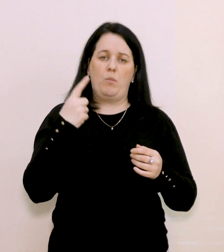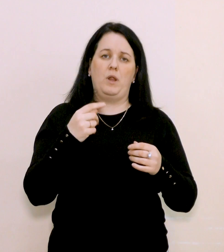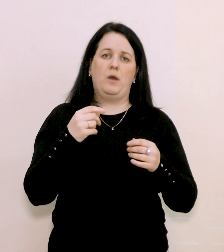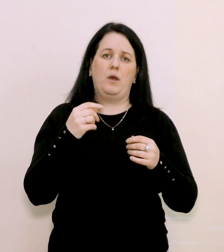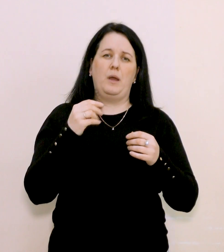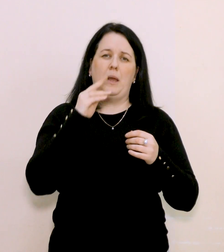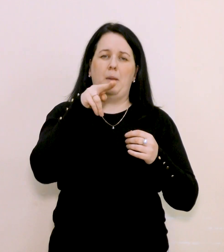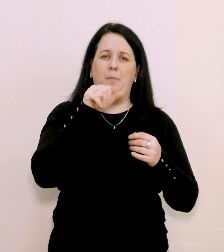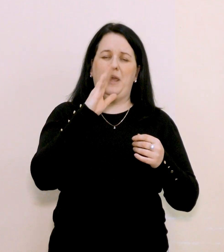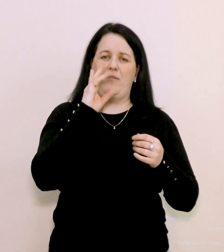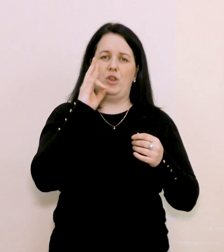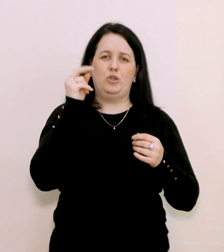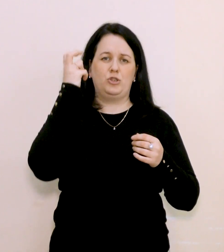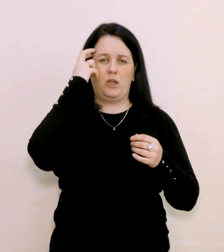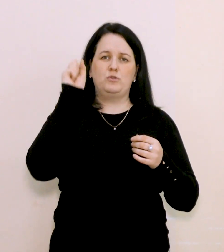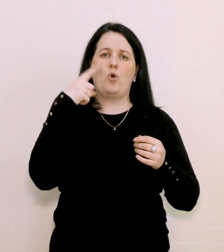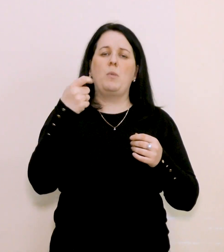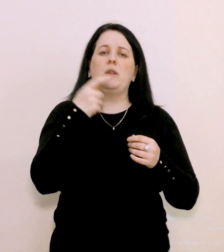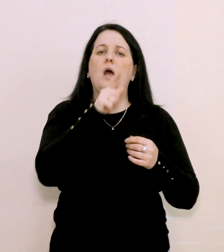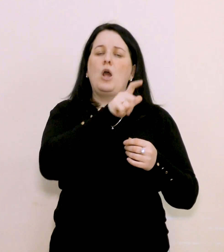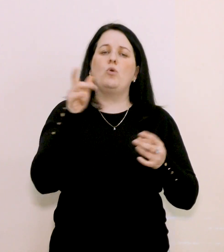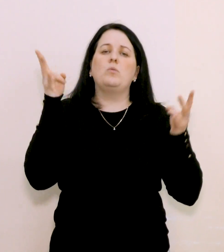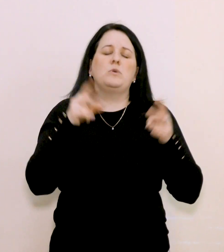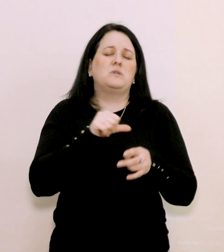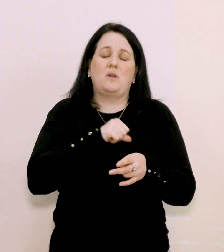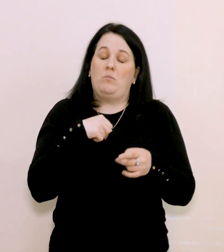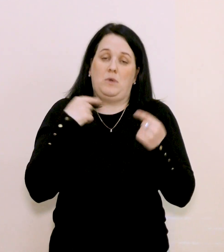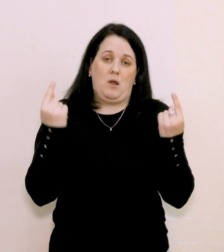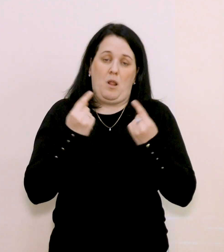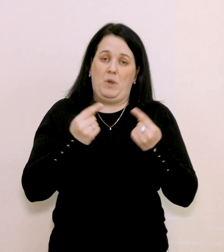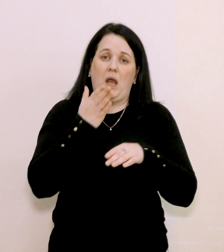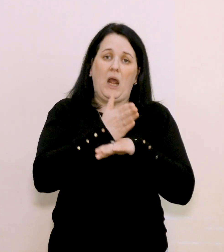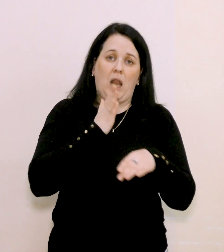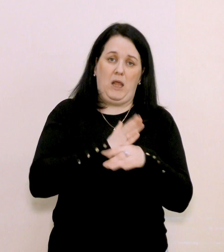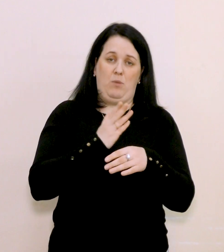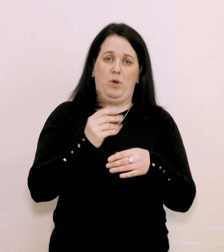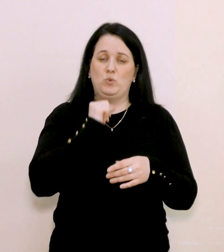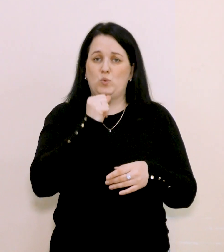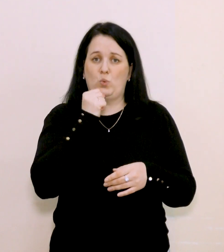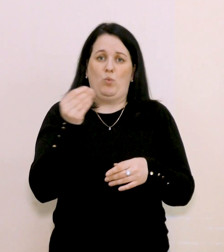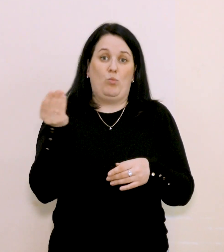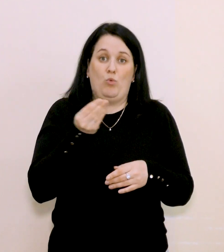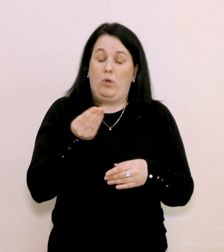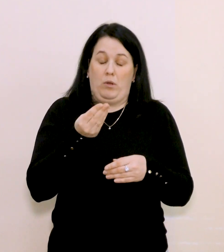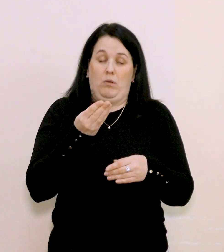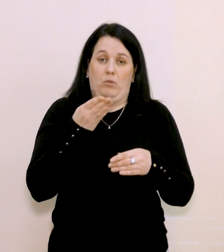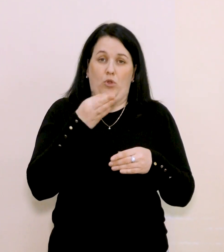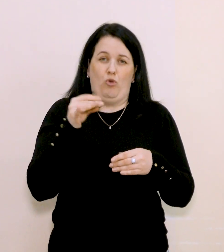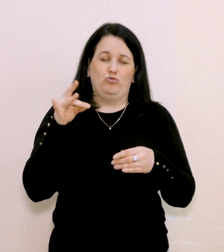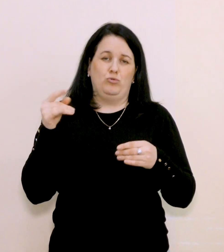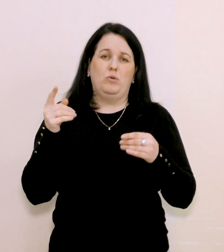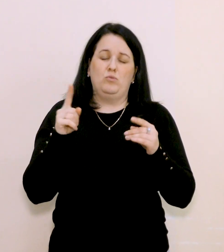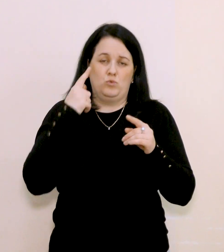північ Київської області, де люди потребують самого елементарного хліба, цукру, муки тощо. Тому що,